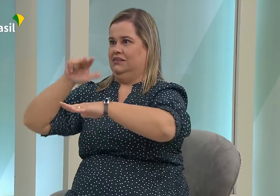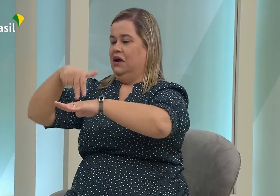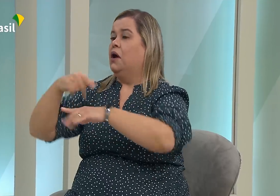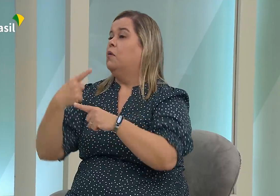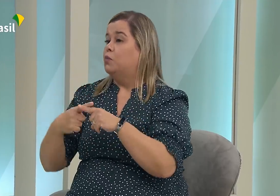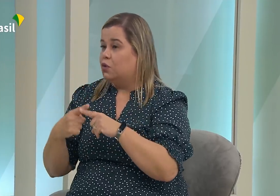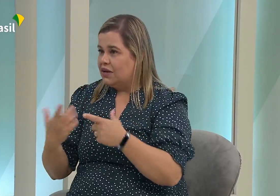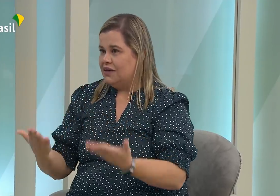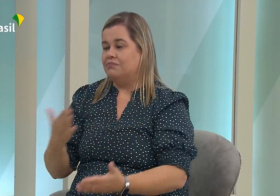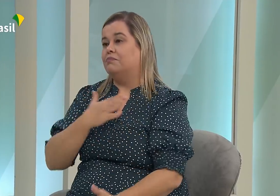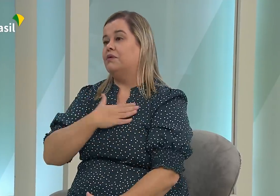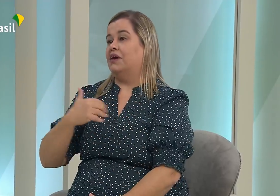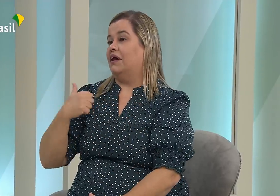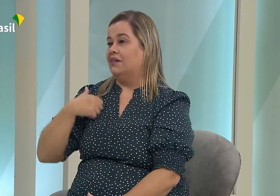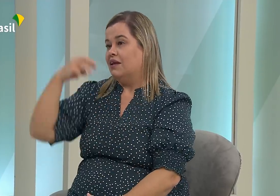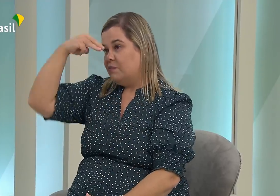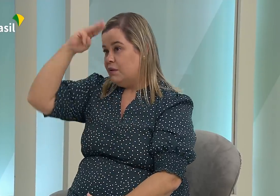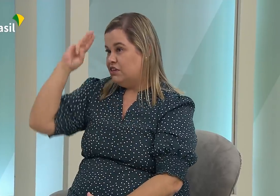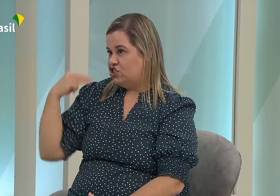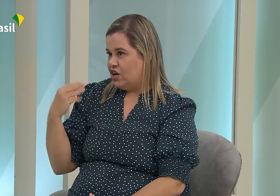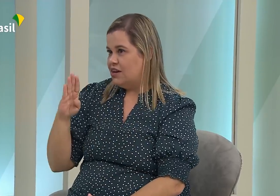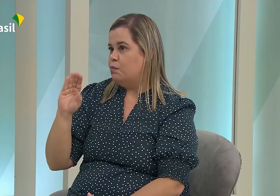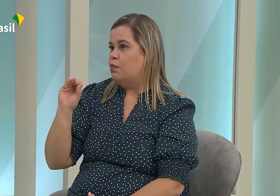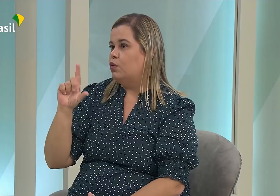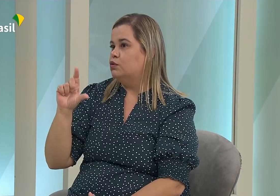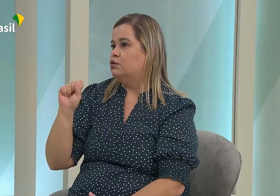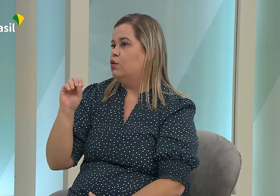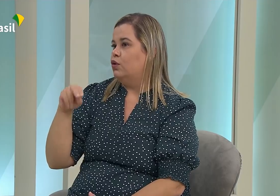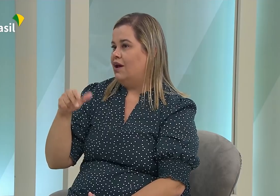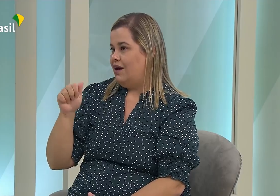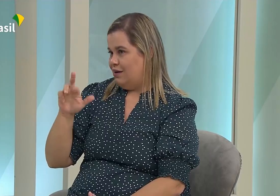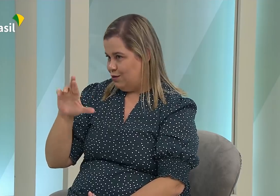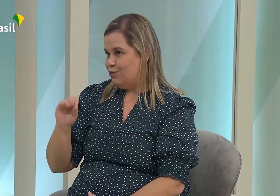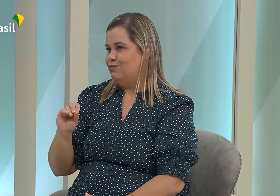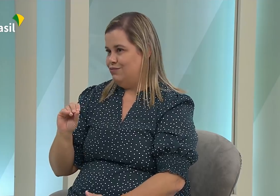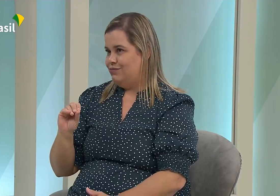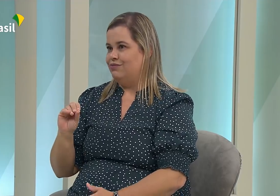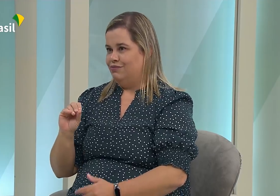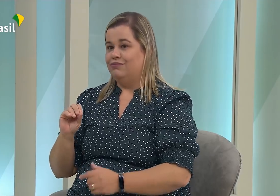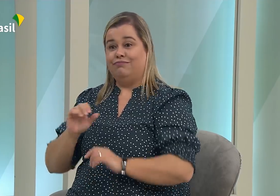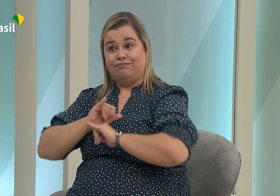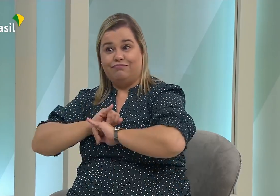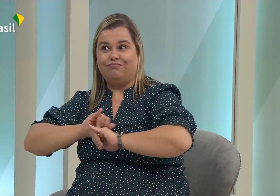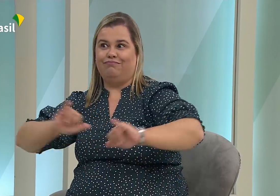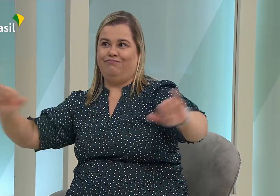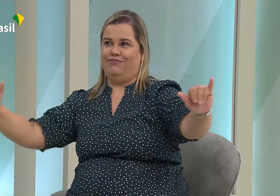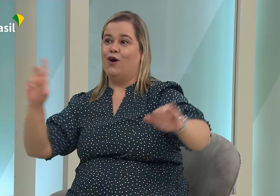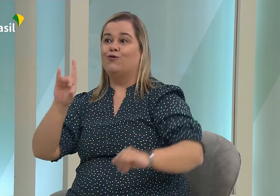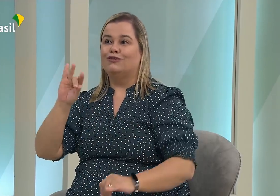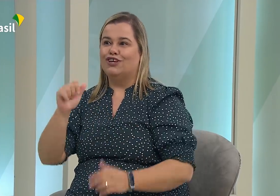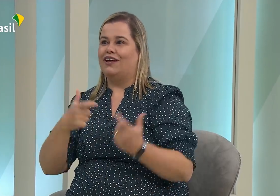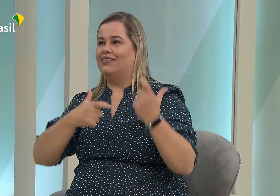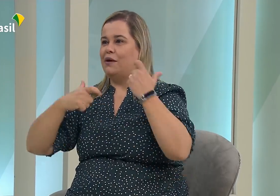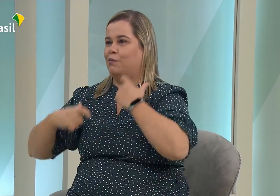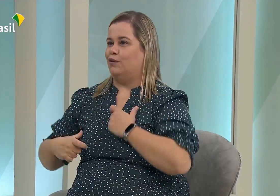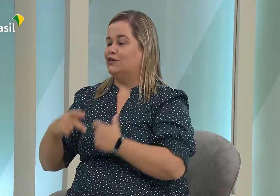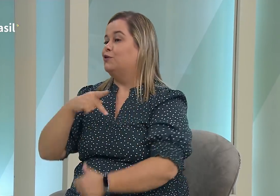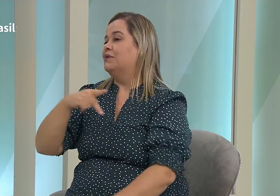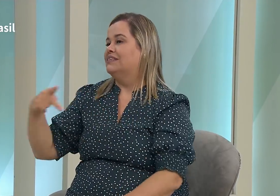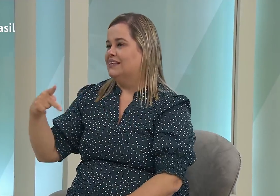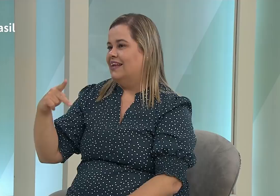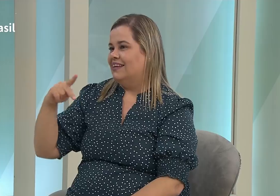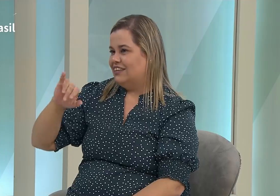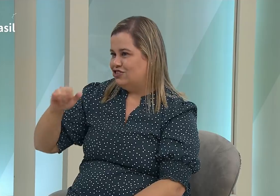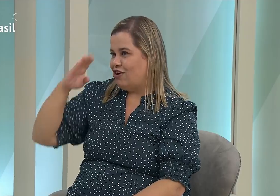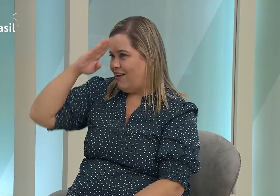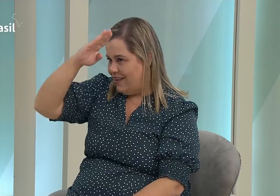área. Mas agora estamos conseguindo mais ainda. Em virtude, inclusive, da nossa primeira-dama, Michele Bolsonaro, ter feito